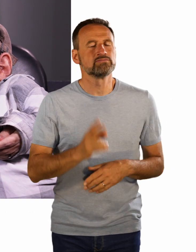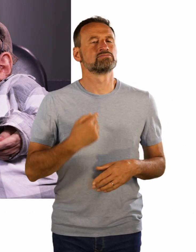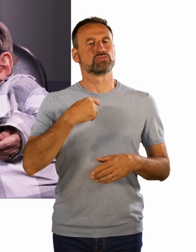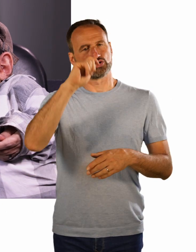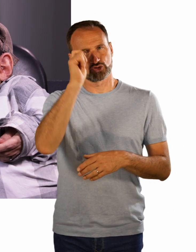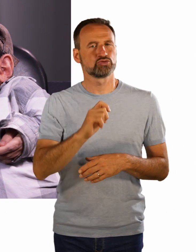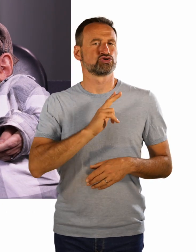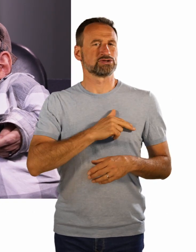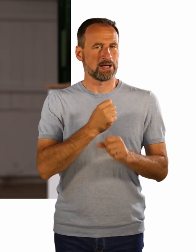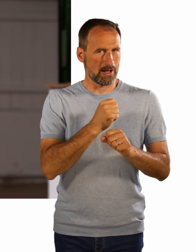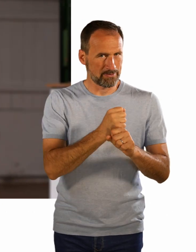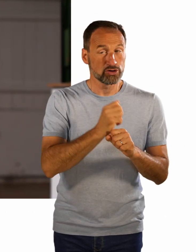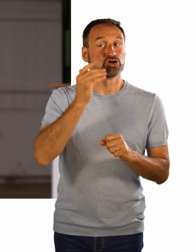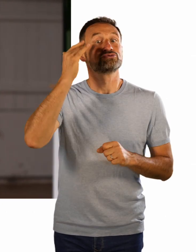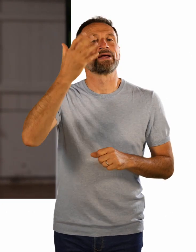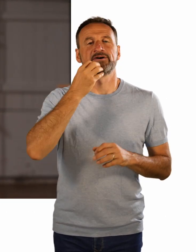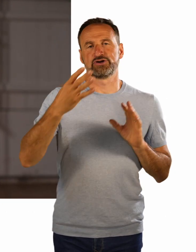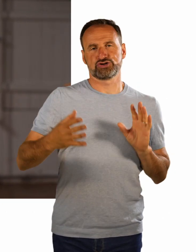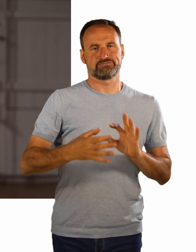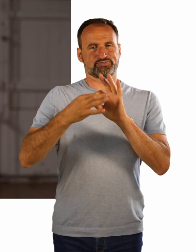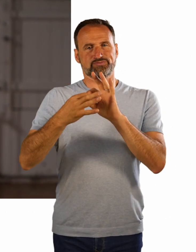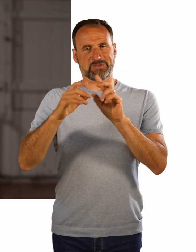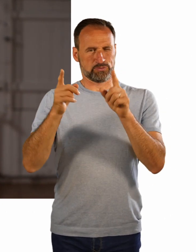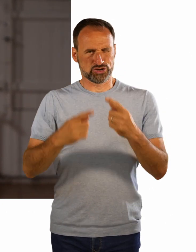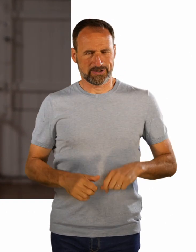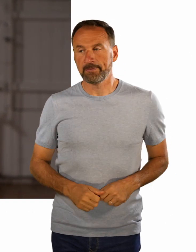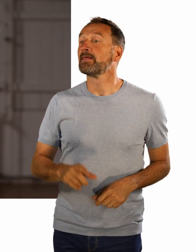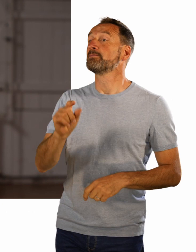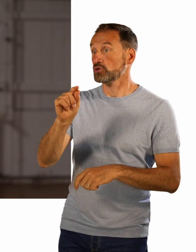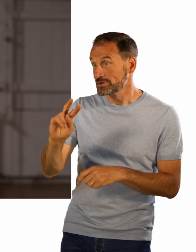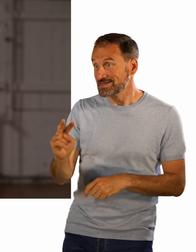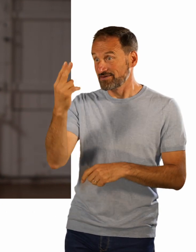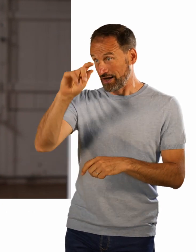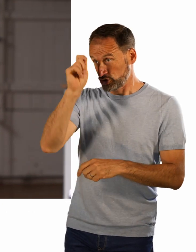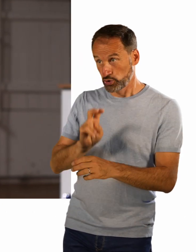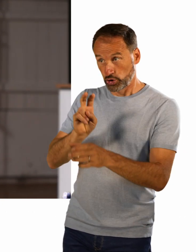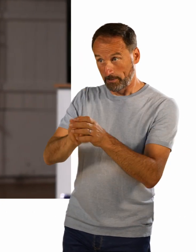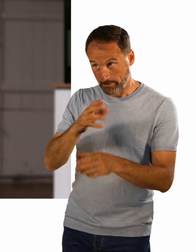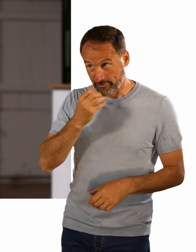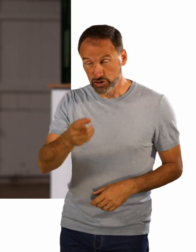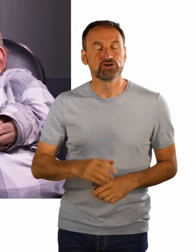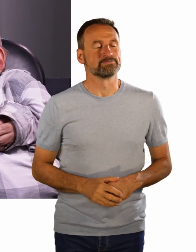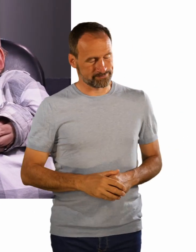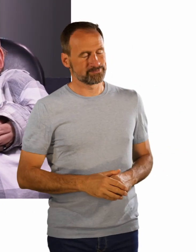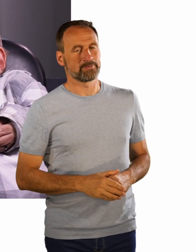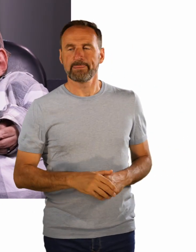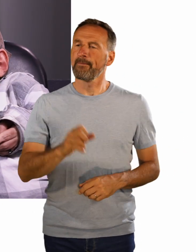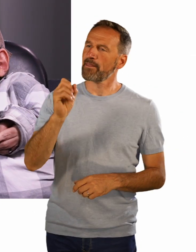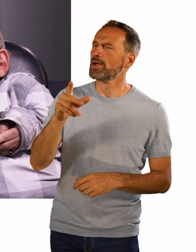drauflegen? Genau. Okay. Du hast gerade das Projekt genannt, I Can Be Your Translator, wo du Mitperformerin bist,